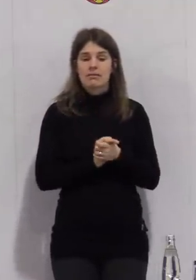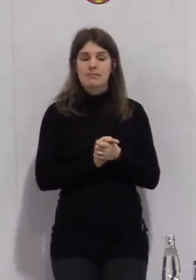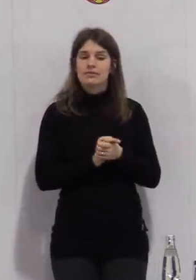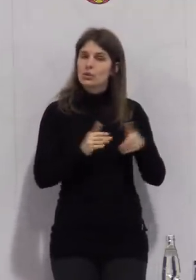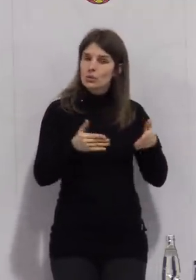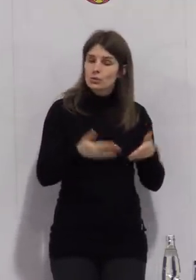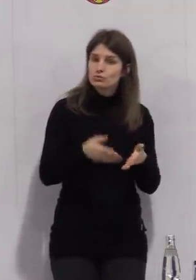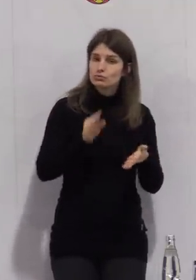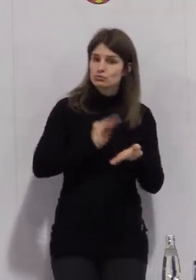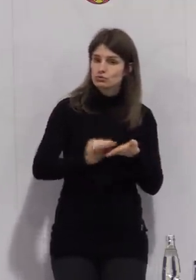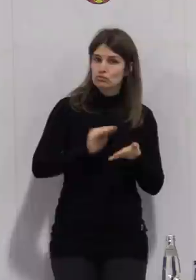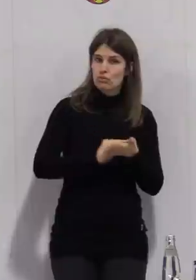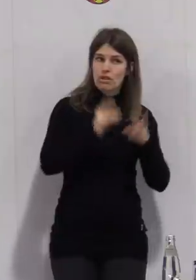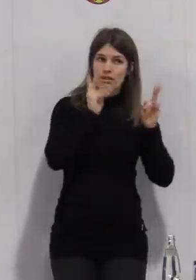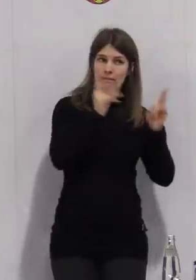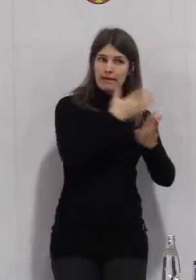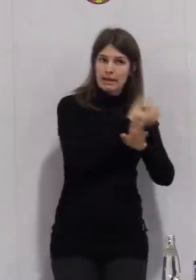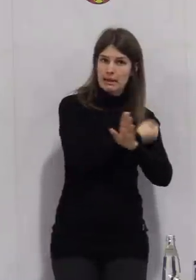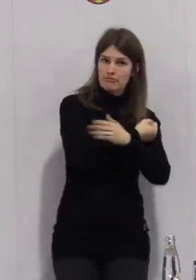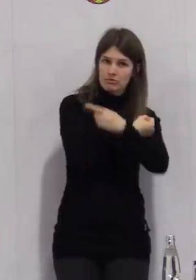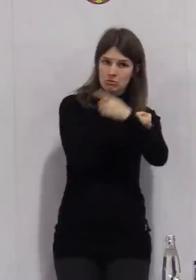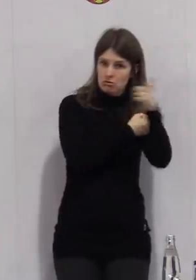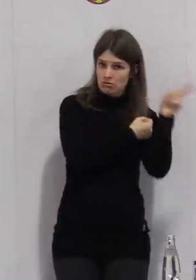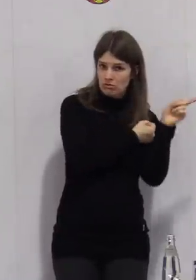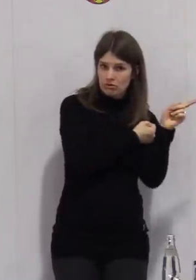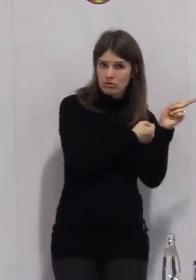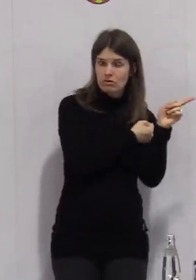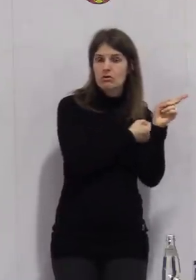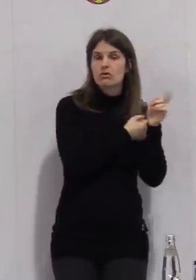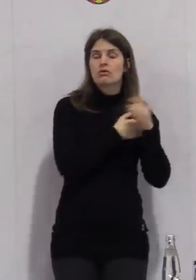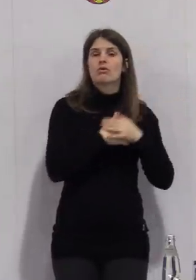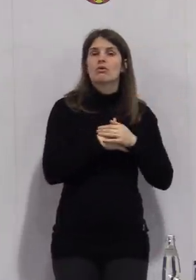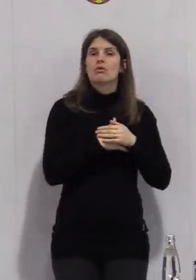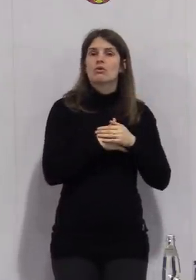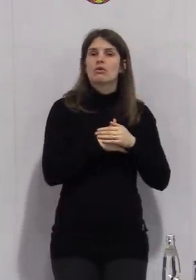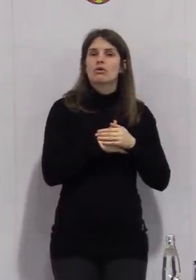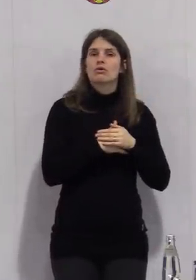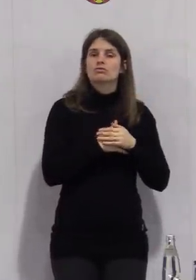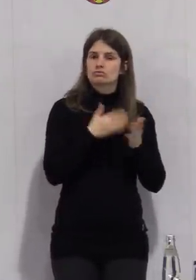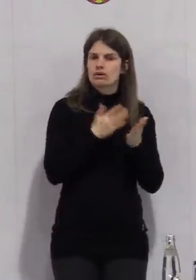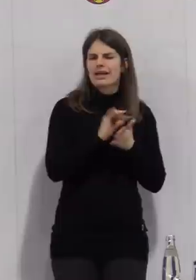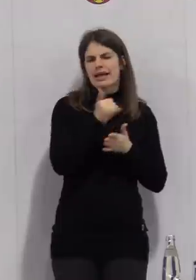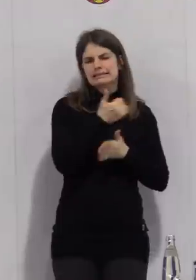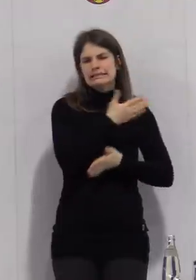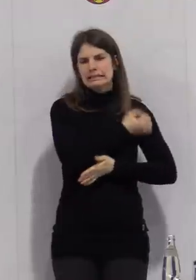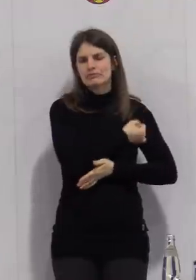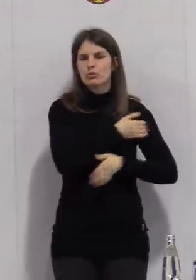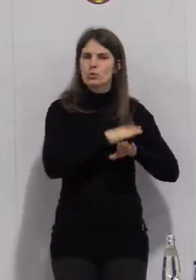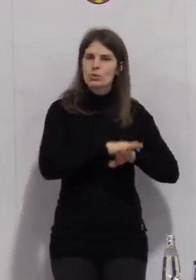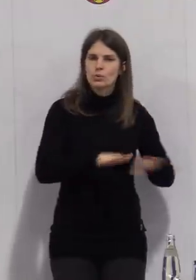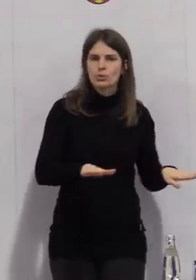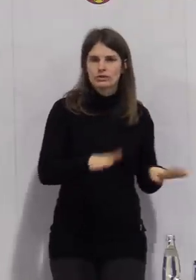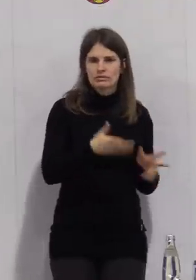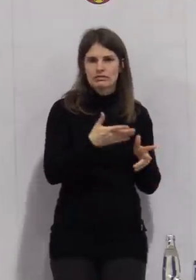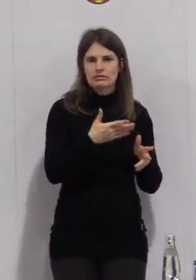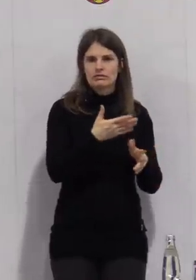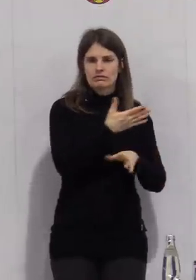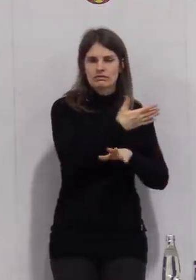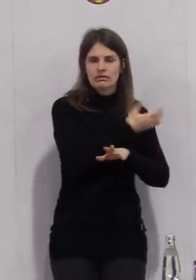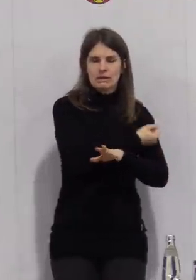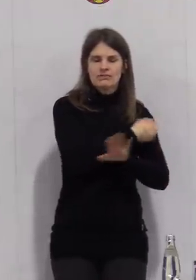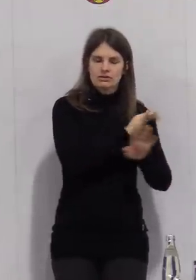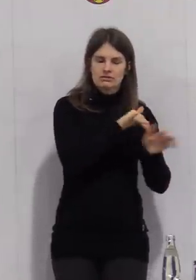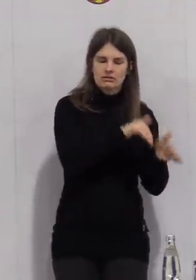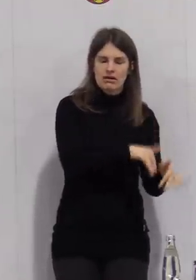die Grundschullehrer sind geimpft, jedenfalls mit einer Grundimmunisierung nach der ersten Impfung ausgestattet, die zweite muss ja noch kommen.